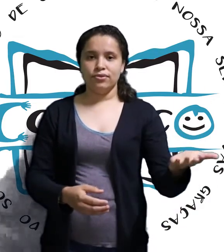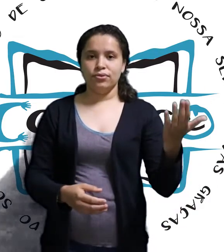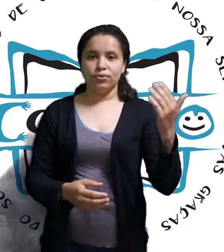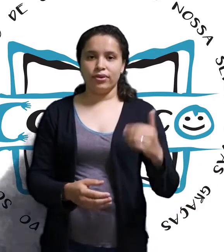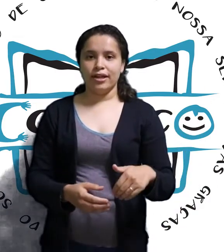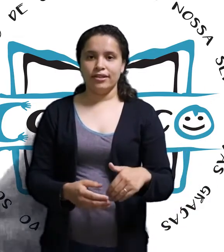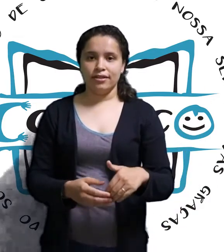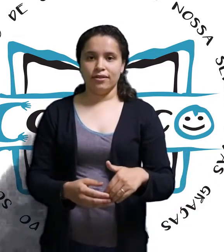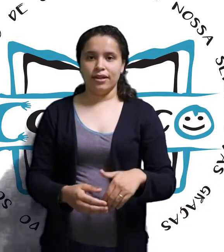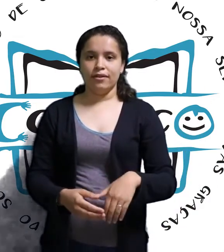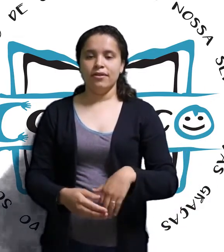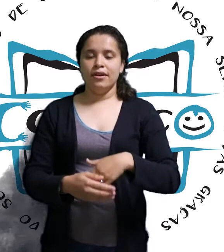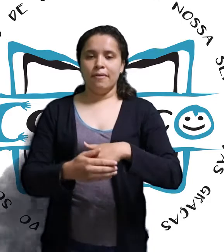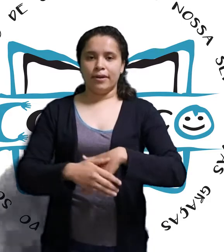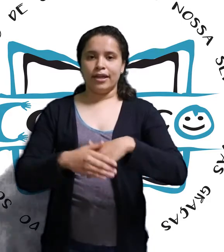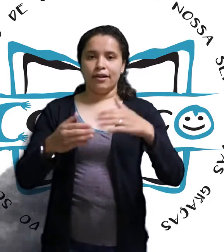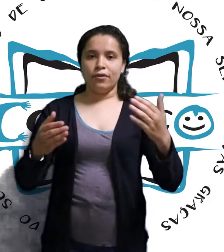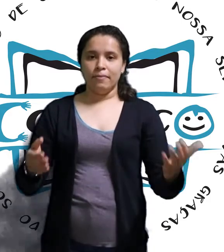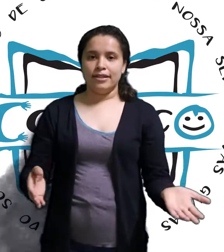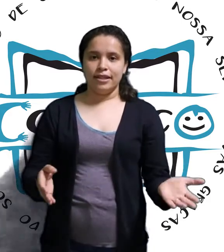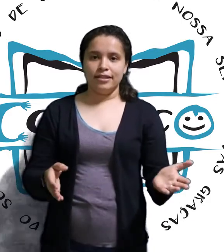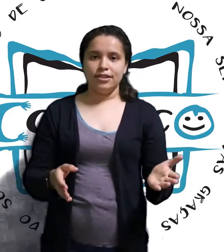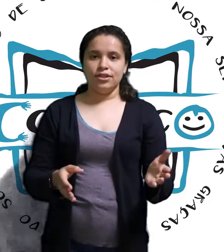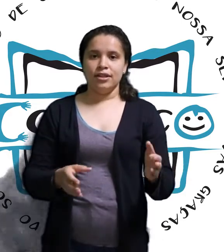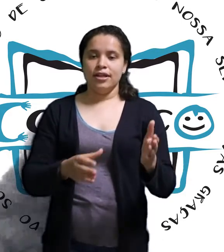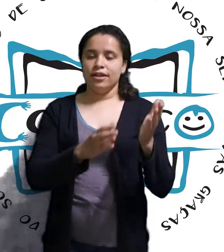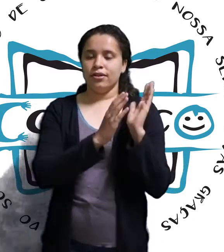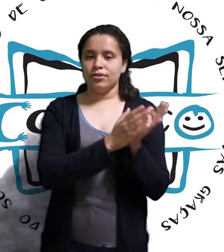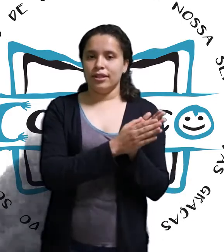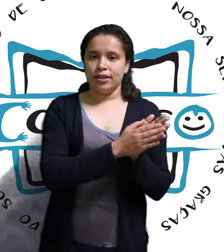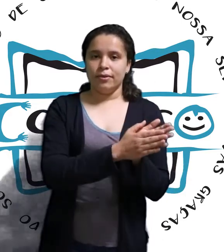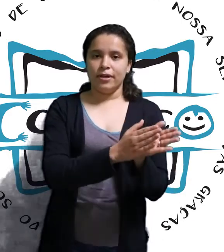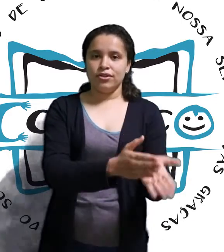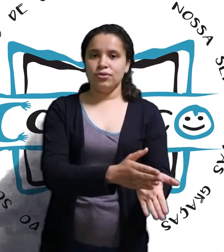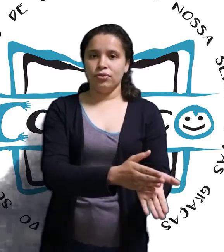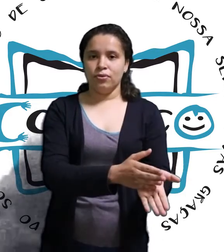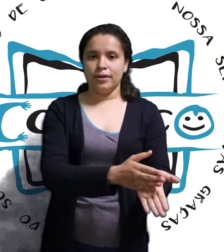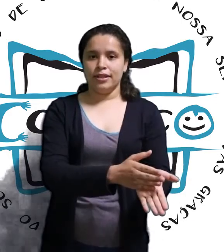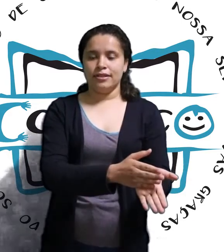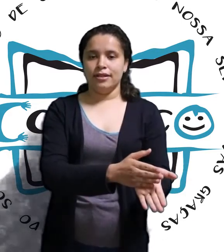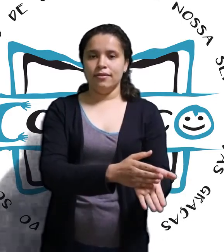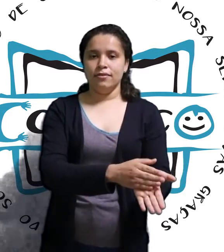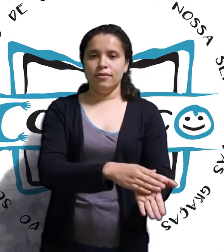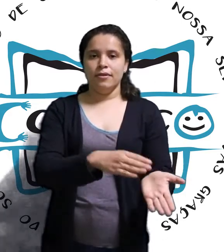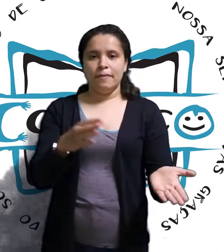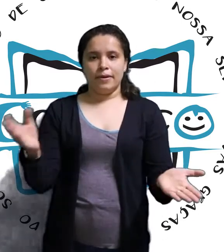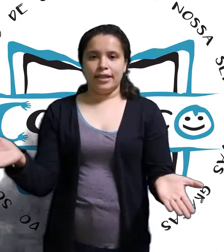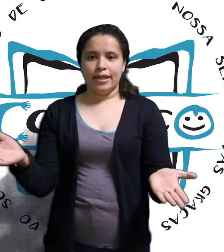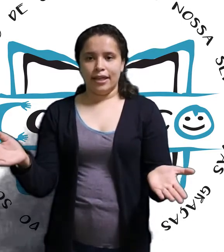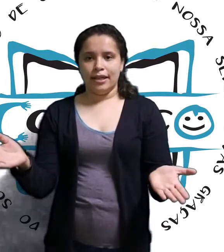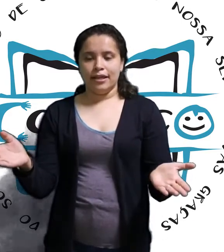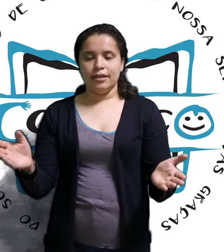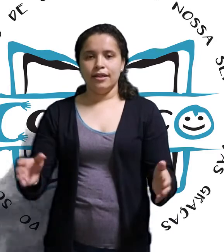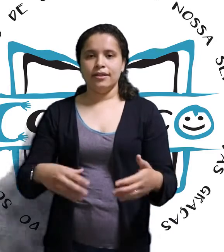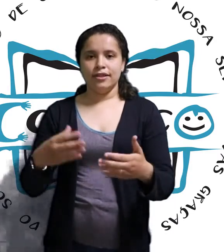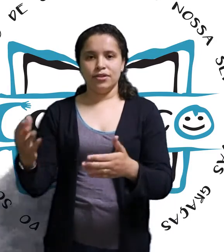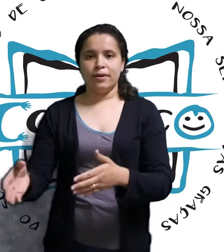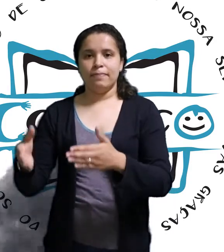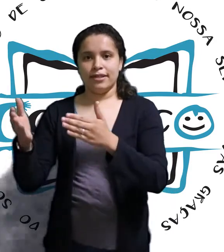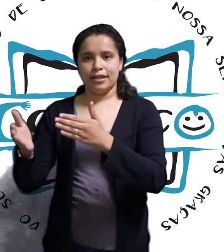estrutura organizacional para que ela comece a existir. Então, já tem a parte de documentação para que ela seja uma empresa